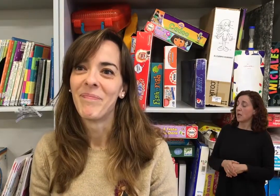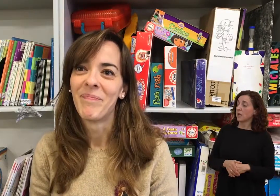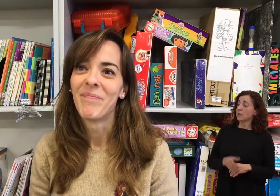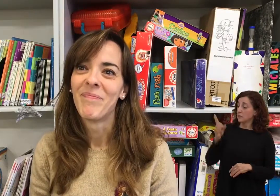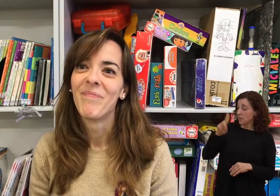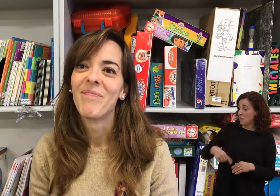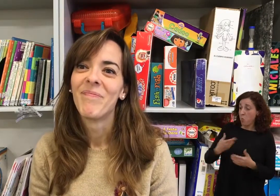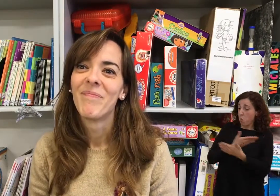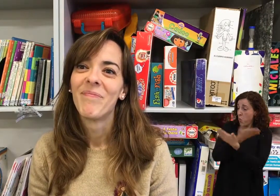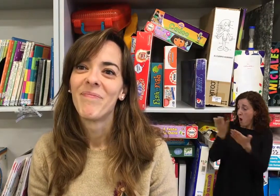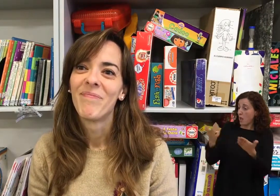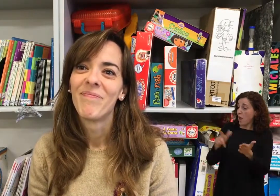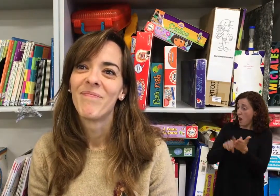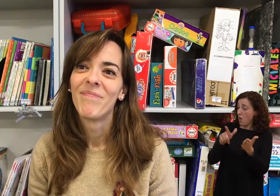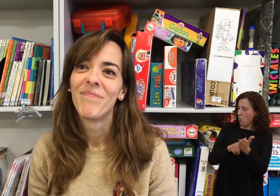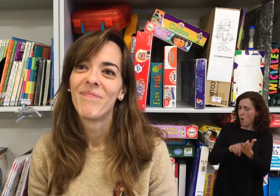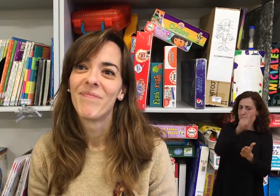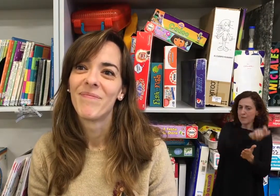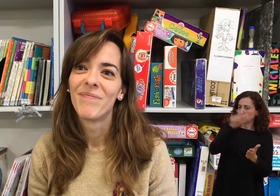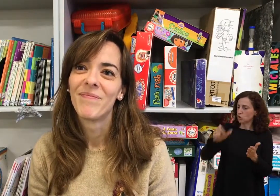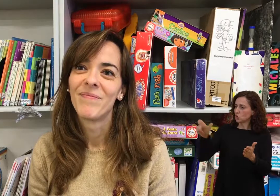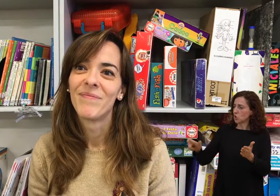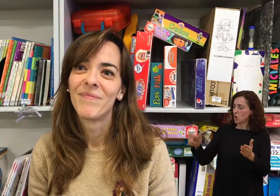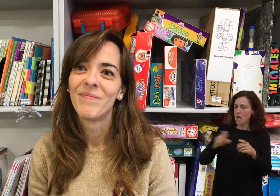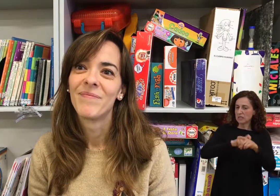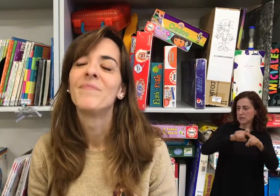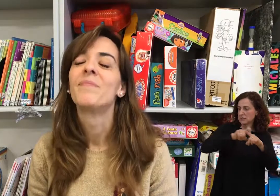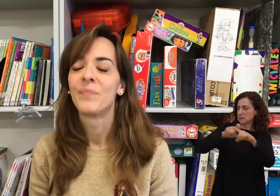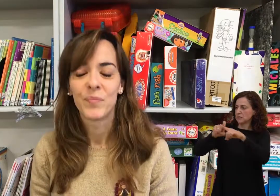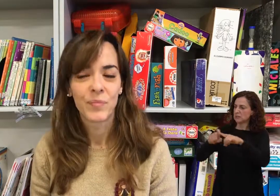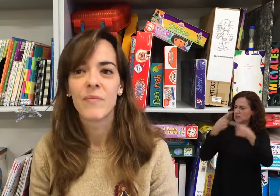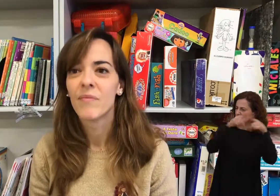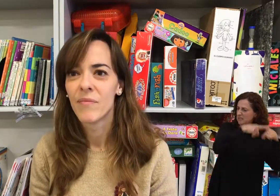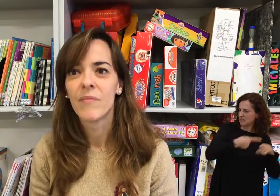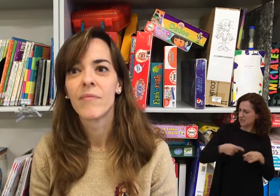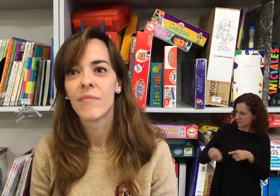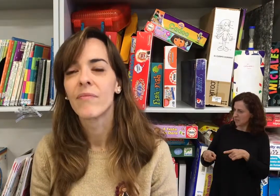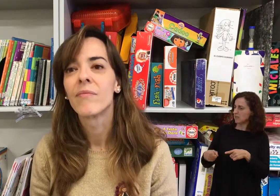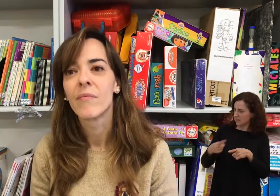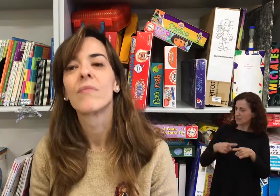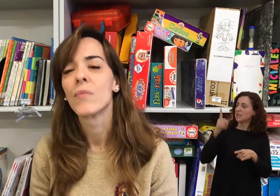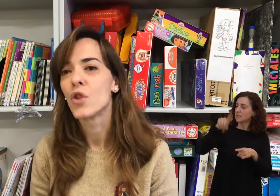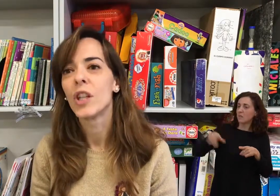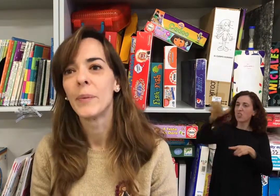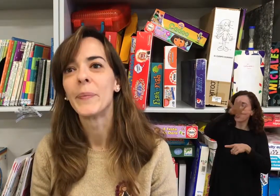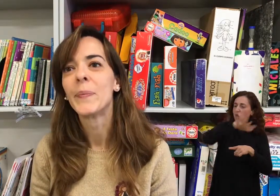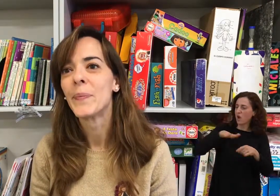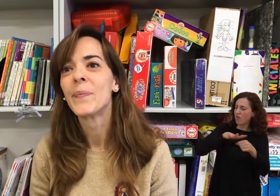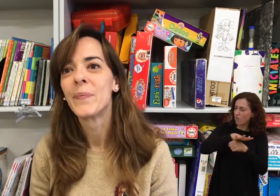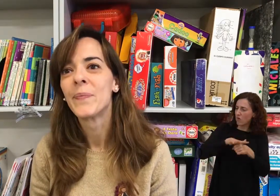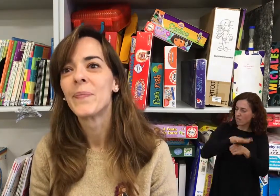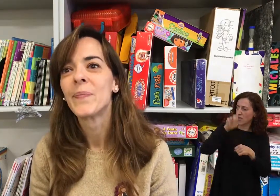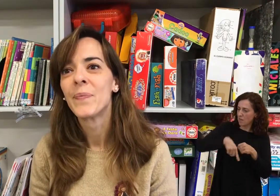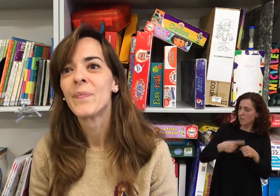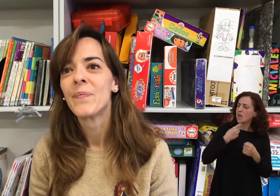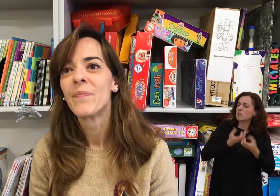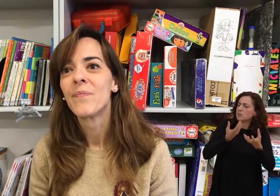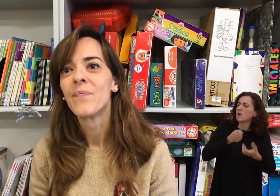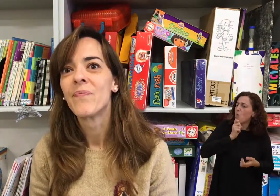Evidentemente, también, como cualquier otra lengua, varía de persona a persona. Es decir, hay diferencias de registro, hay diferencias de dialecto. ¿Cómo se expresan?